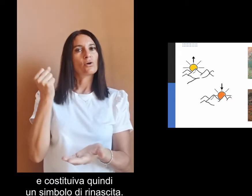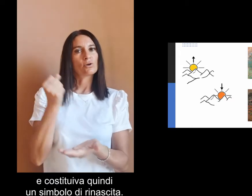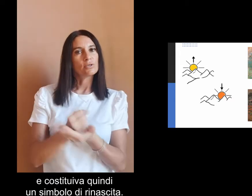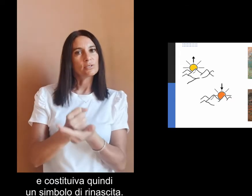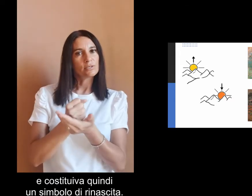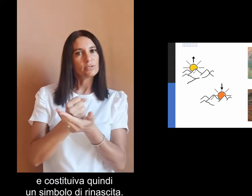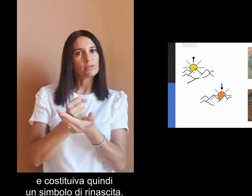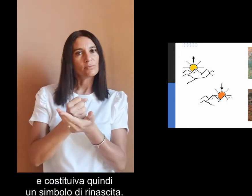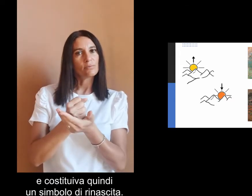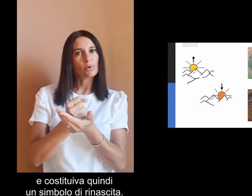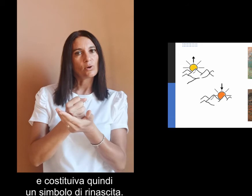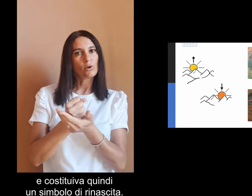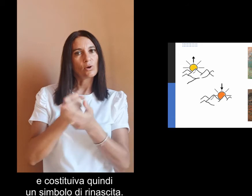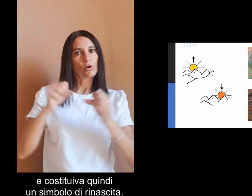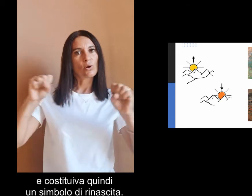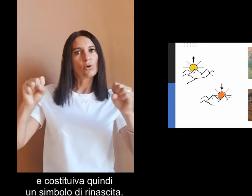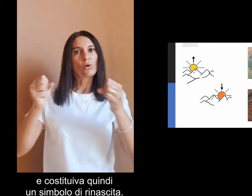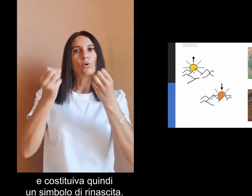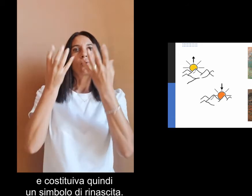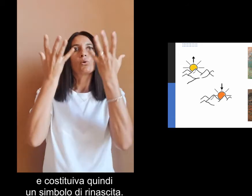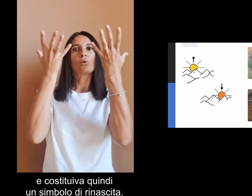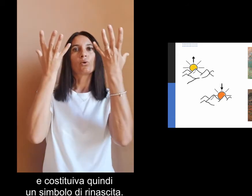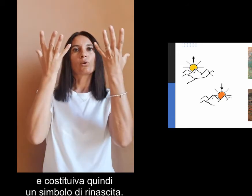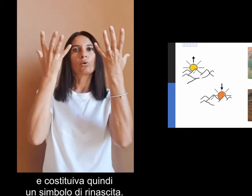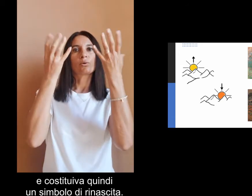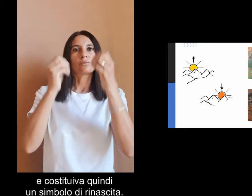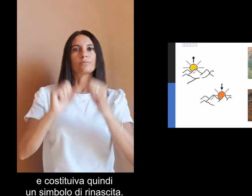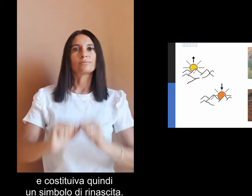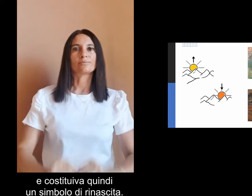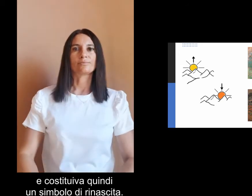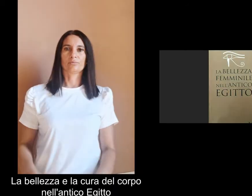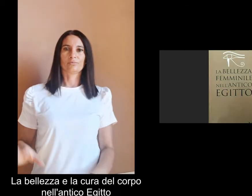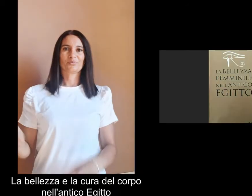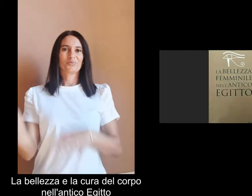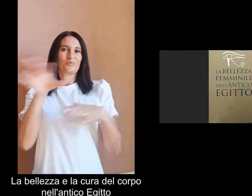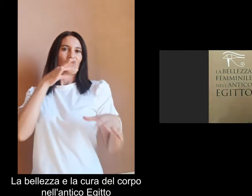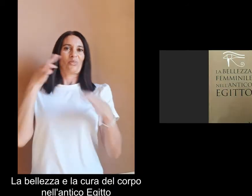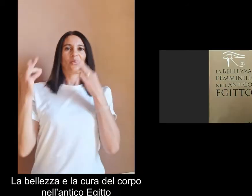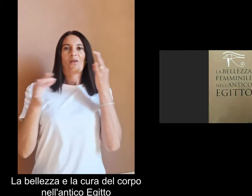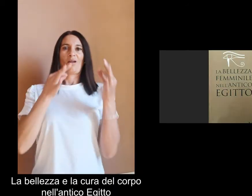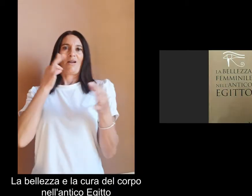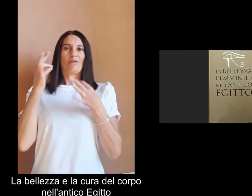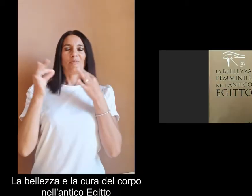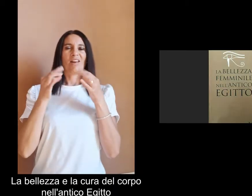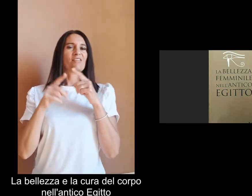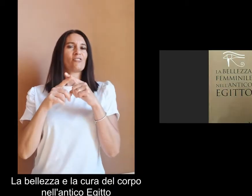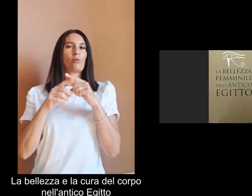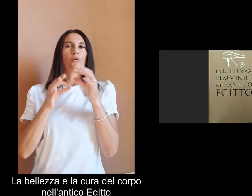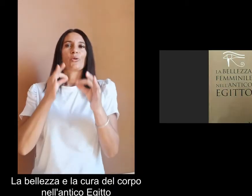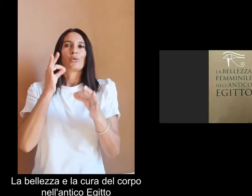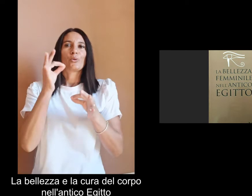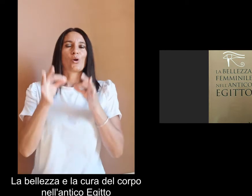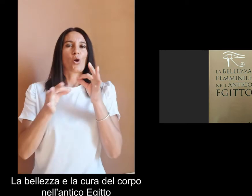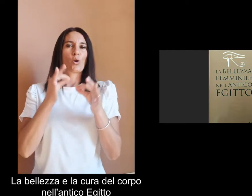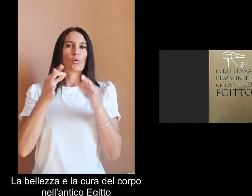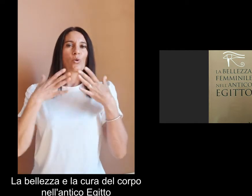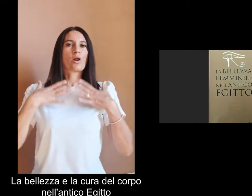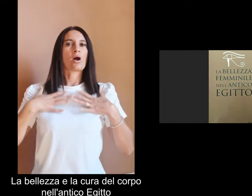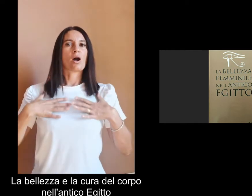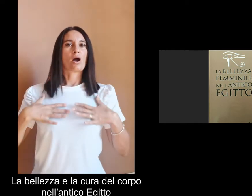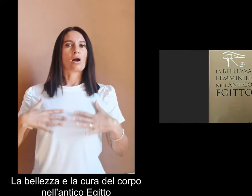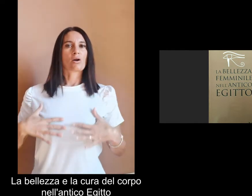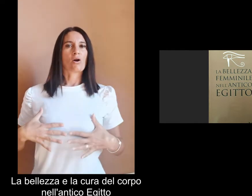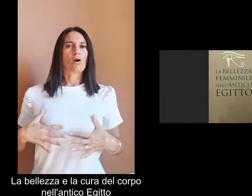un simbolo di rinascita la bellezza e la cura del